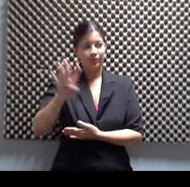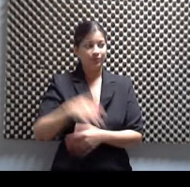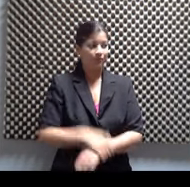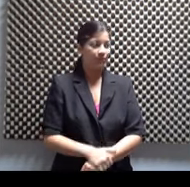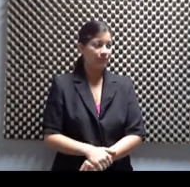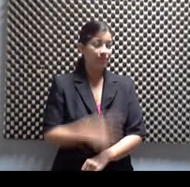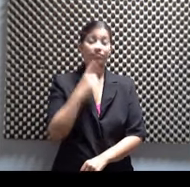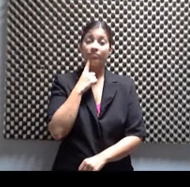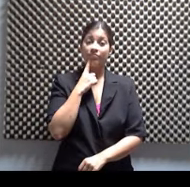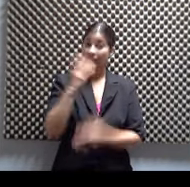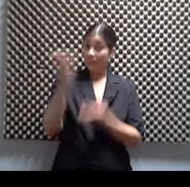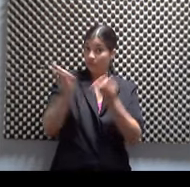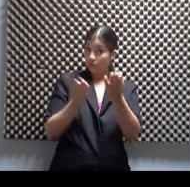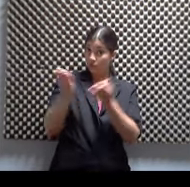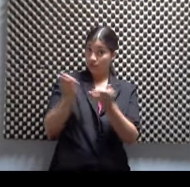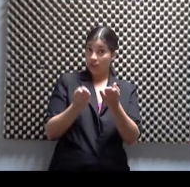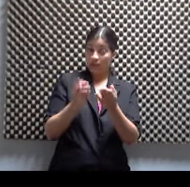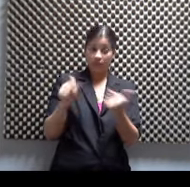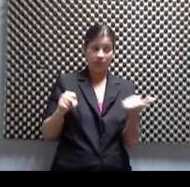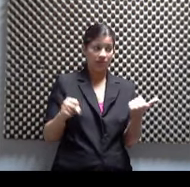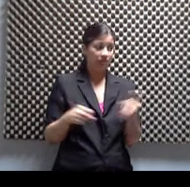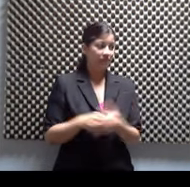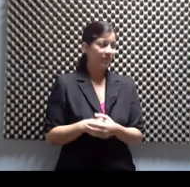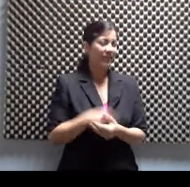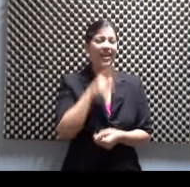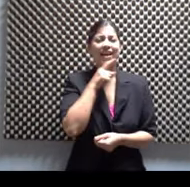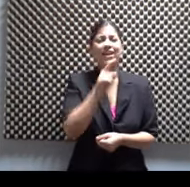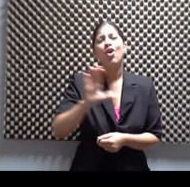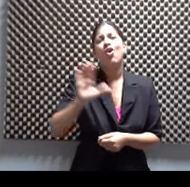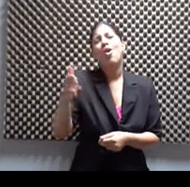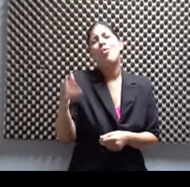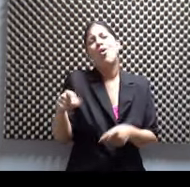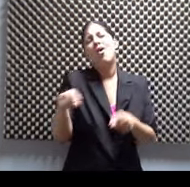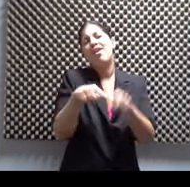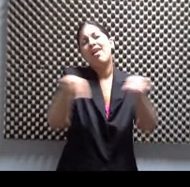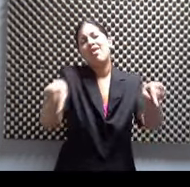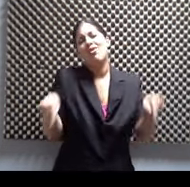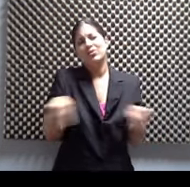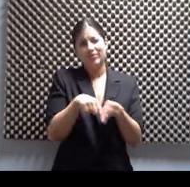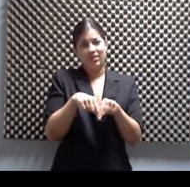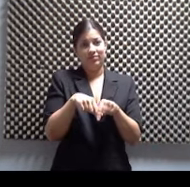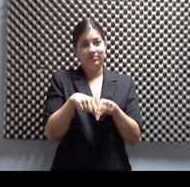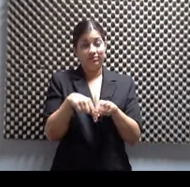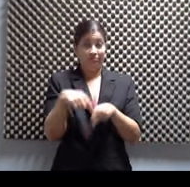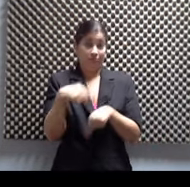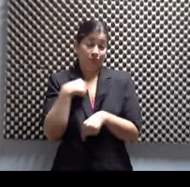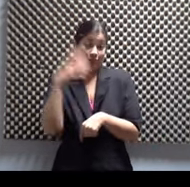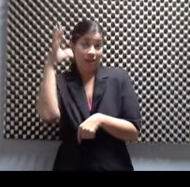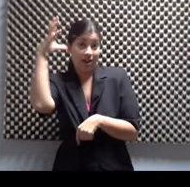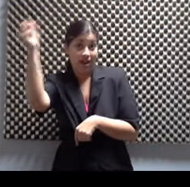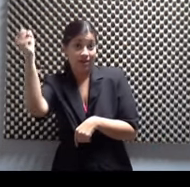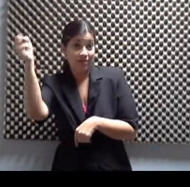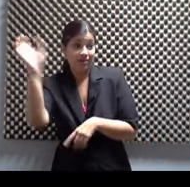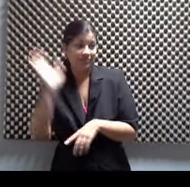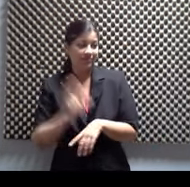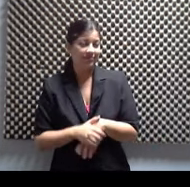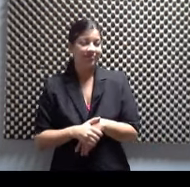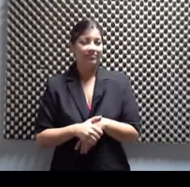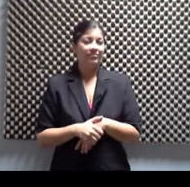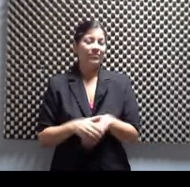Estamos aquí, estamos, ¿cómo es le dicen esto? En la loza. Pues yo soy de Caguas. Yo soy de Caguas. Estamos en la loza. Así que vamos a aprovechar